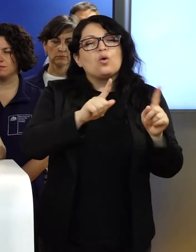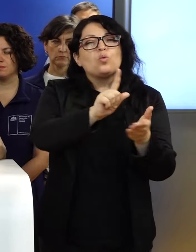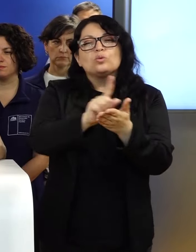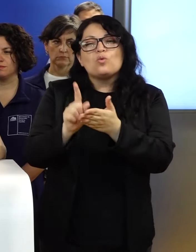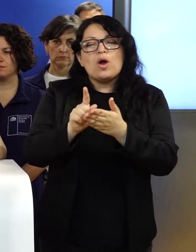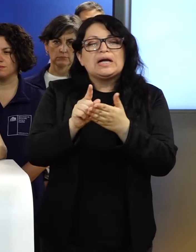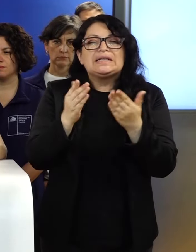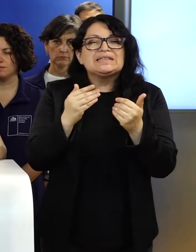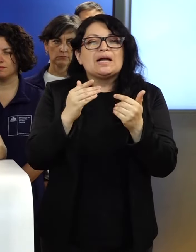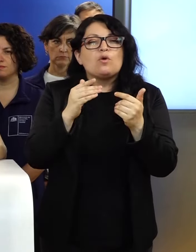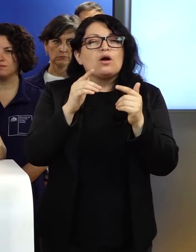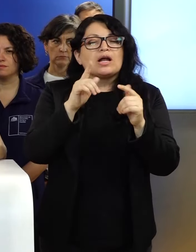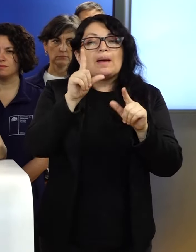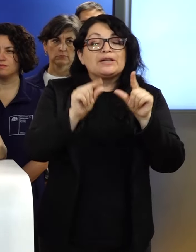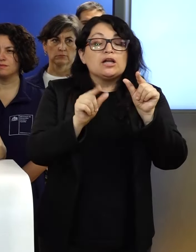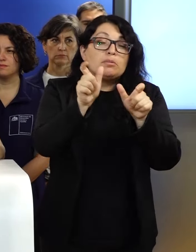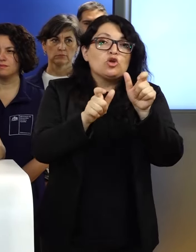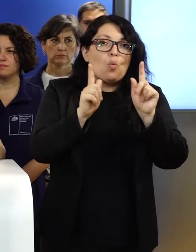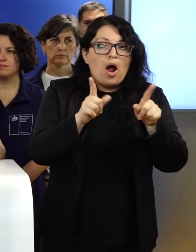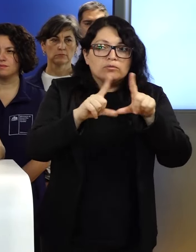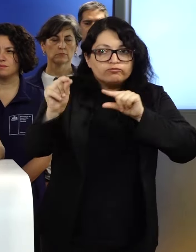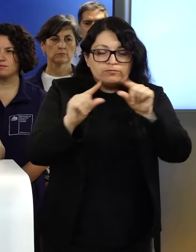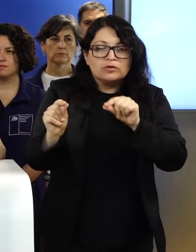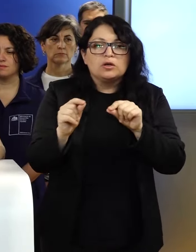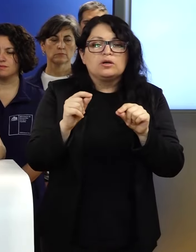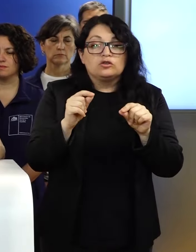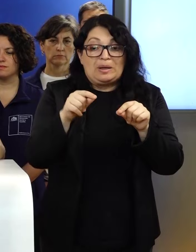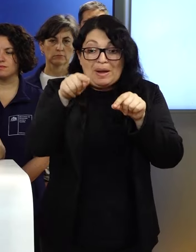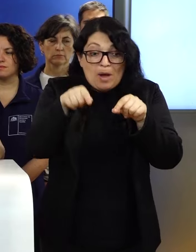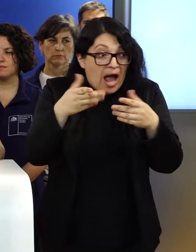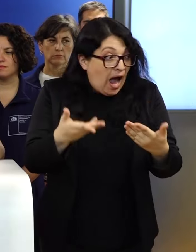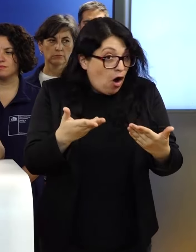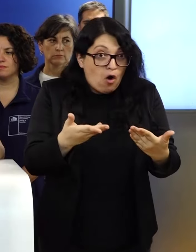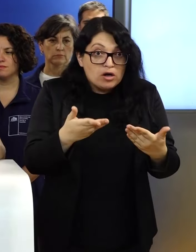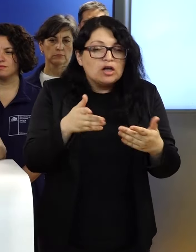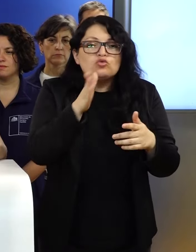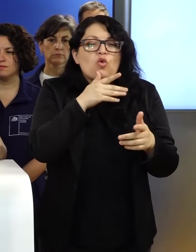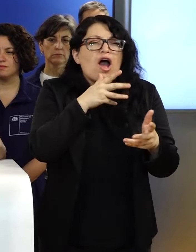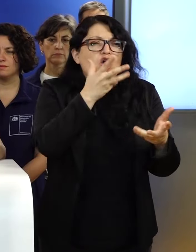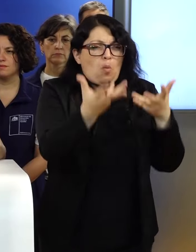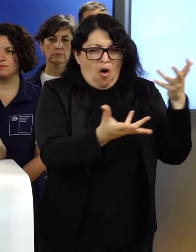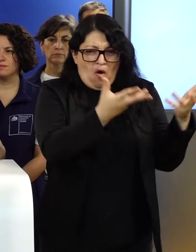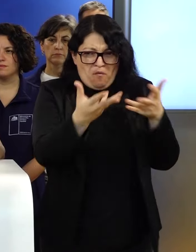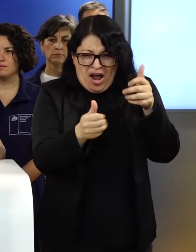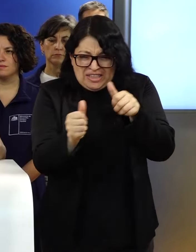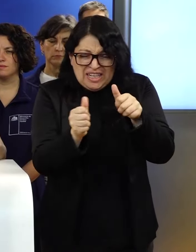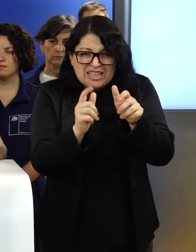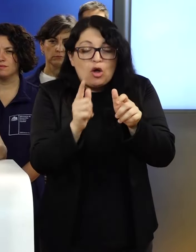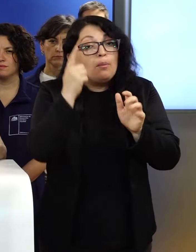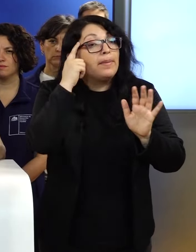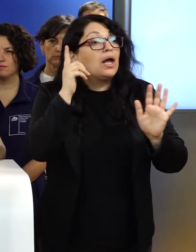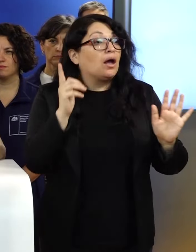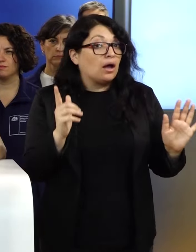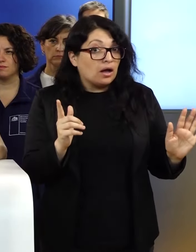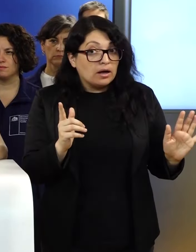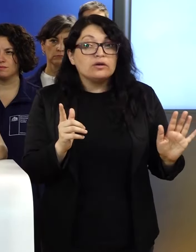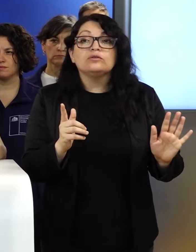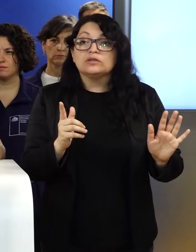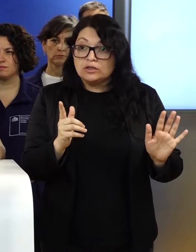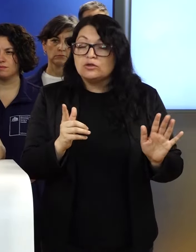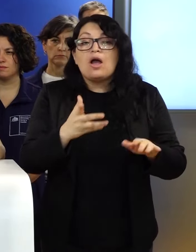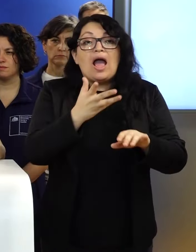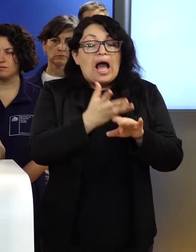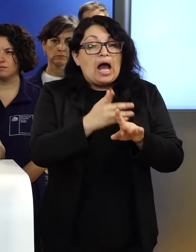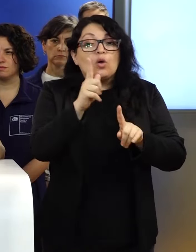evacuarlos, aunque el fuego no está directamente en este instante amenazándolos, pero, dada la cercanía que tenemos en varias